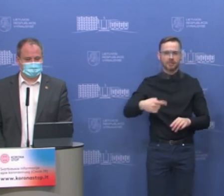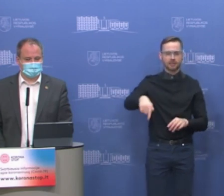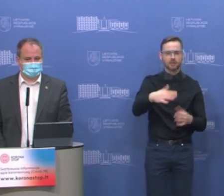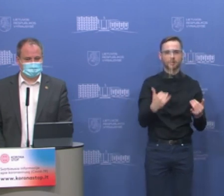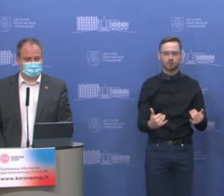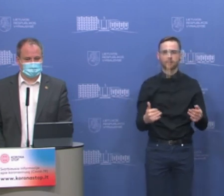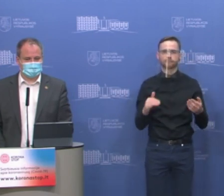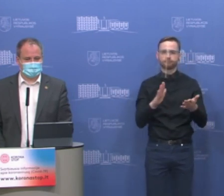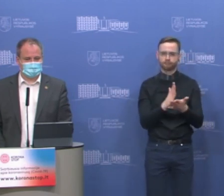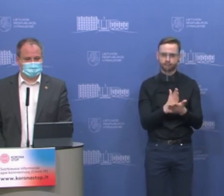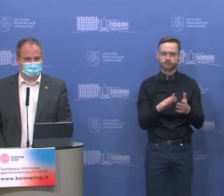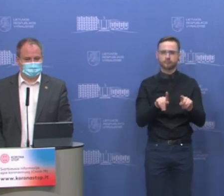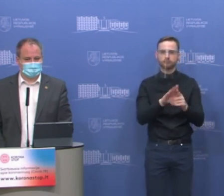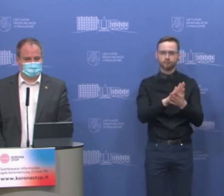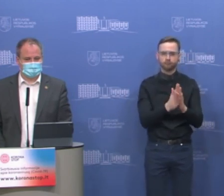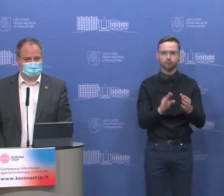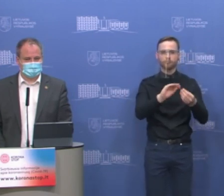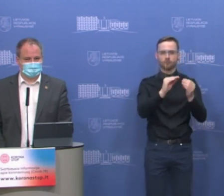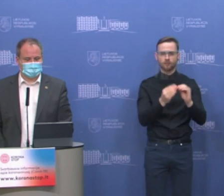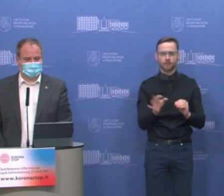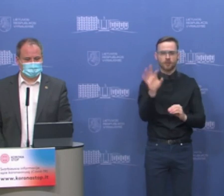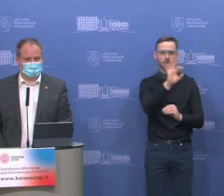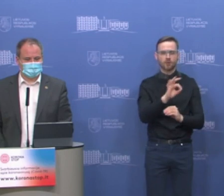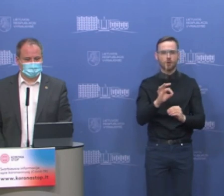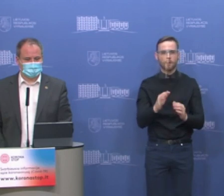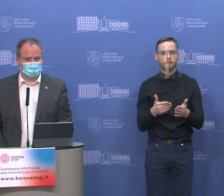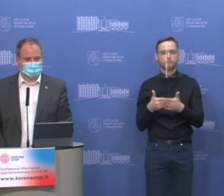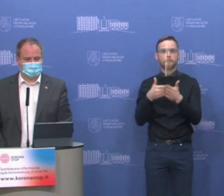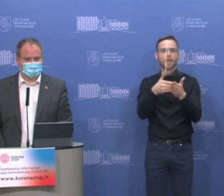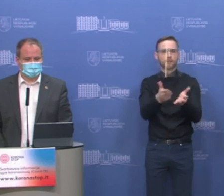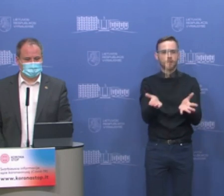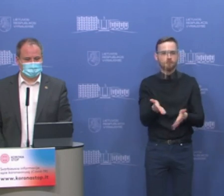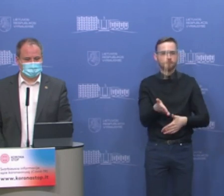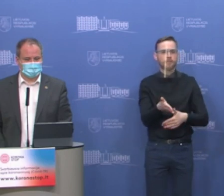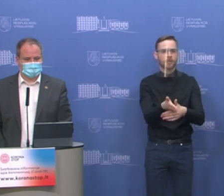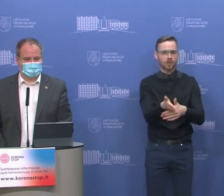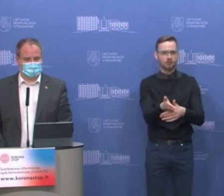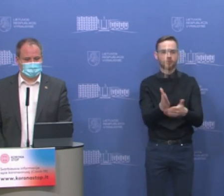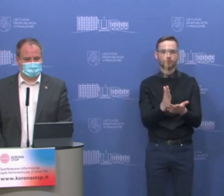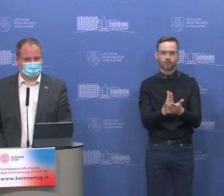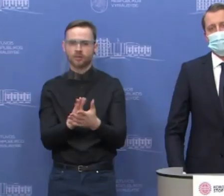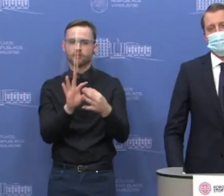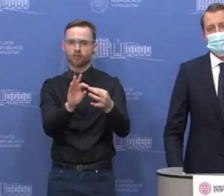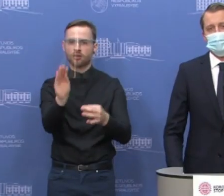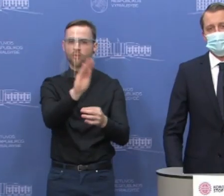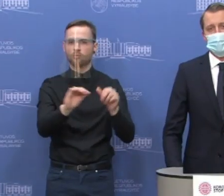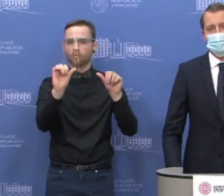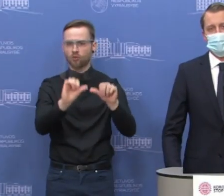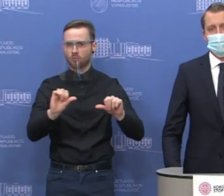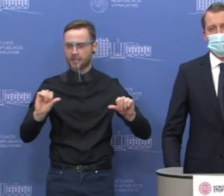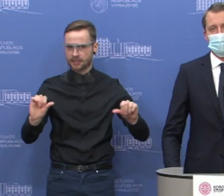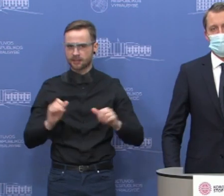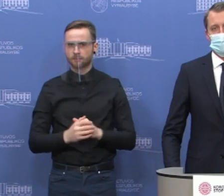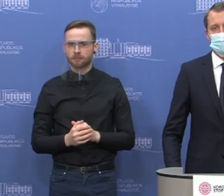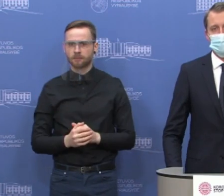tik derina dar papildomas paramos priemonės su Europos komisija. Dėl šių